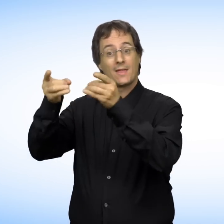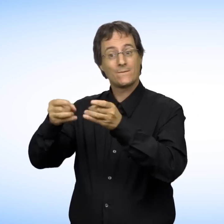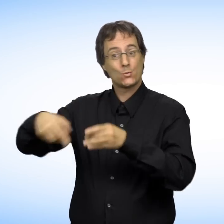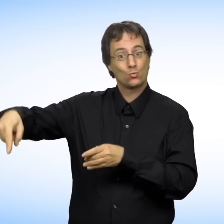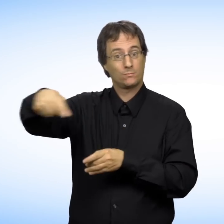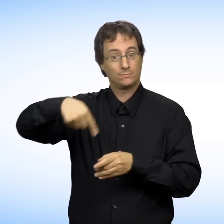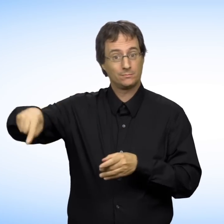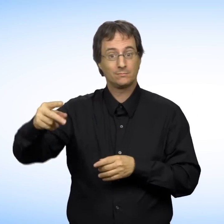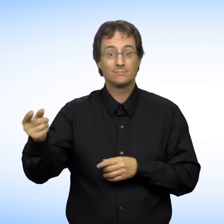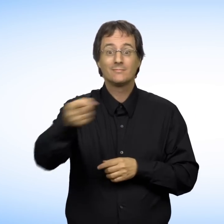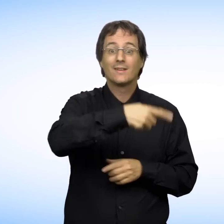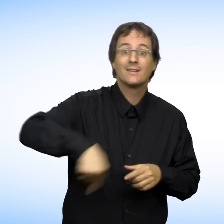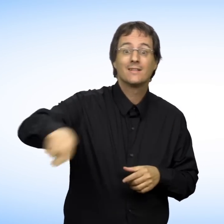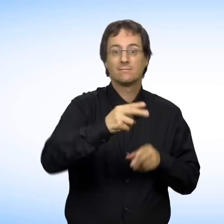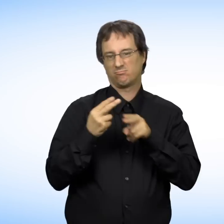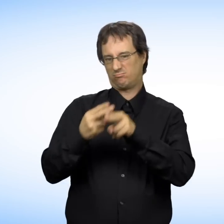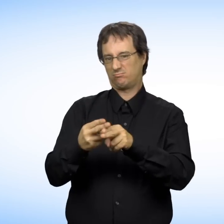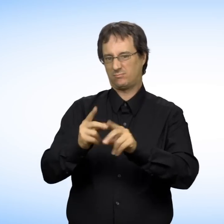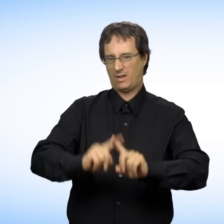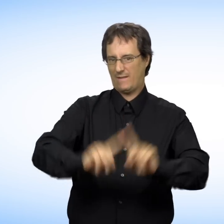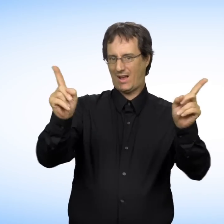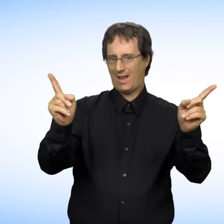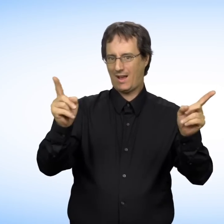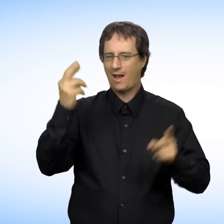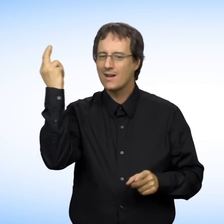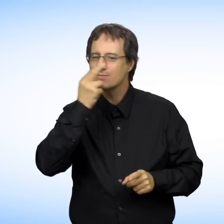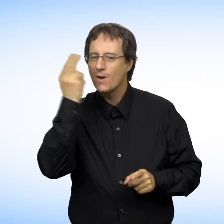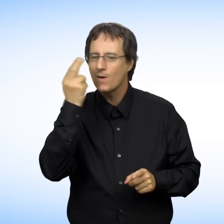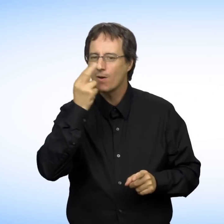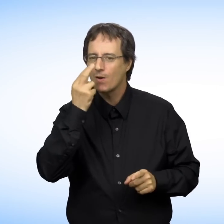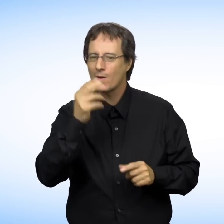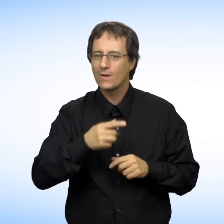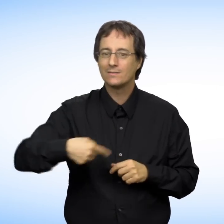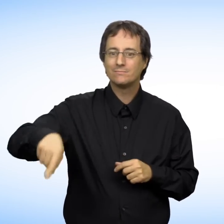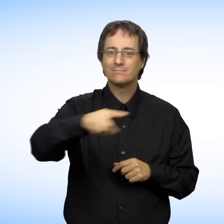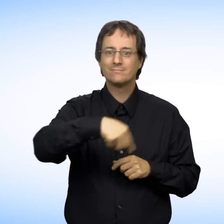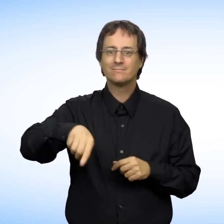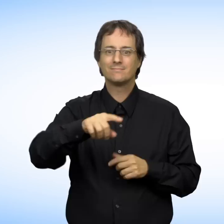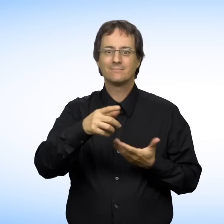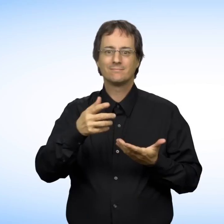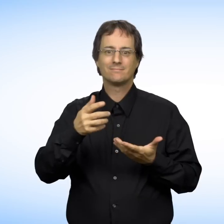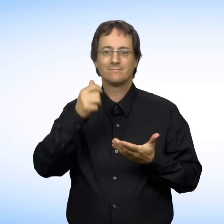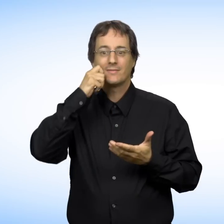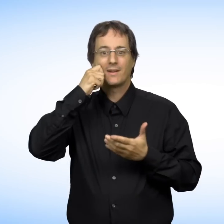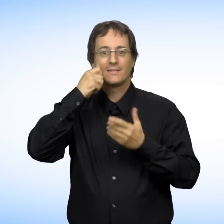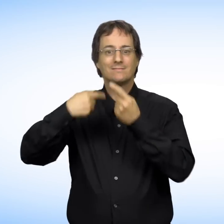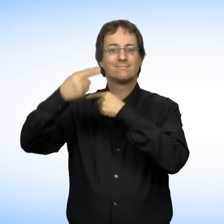ou un groupe d'individus est traité différemment en raison de son origine ethnique, de sa